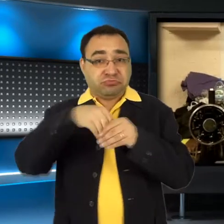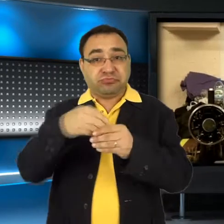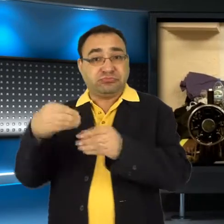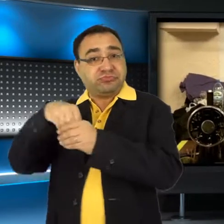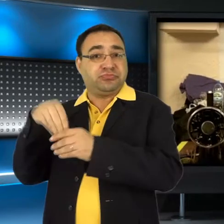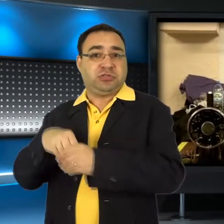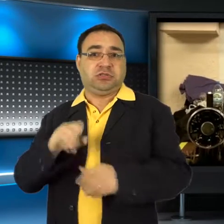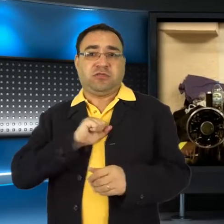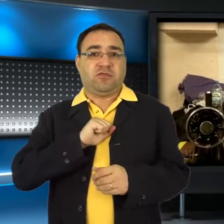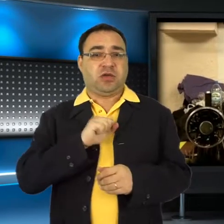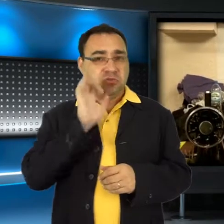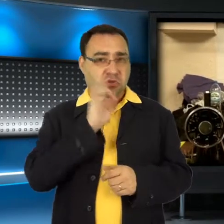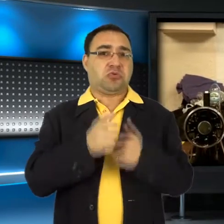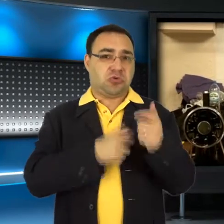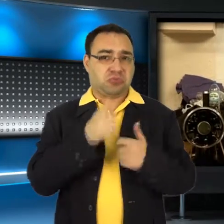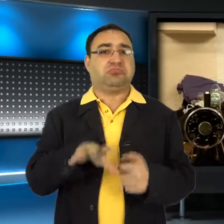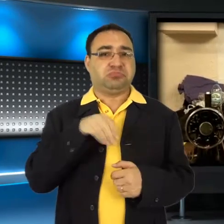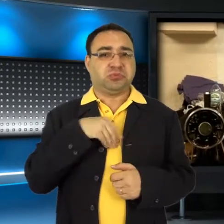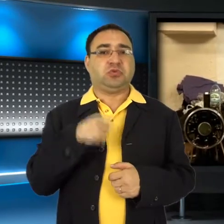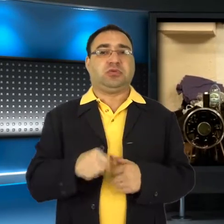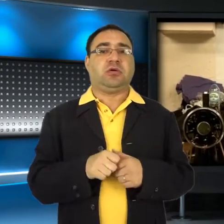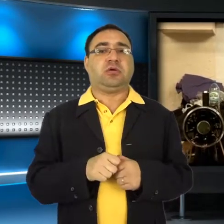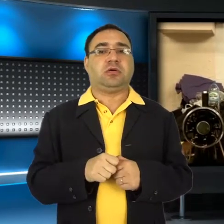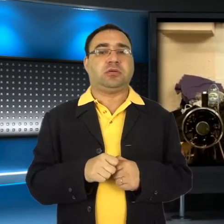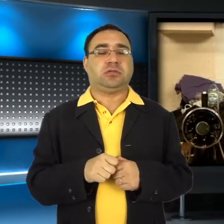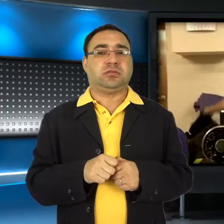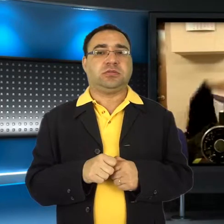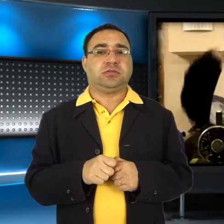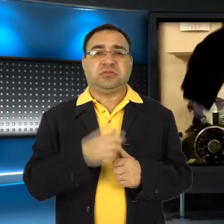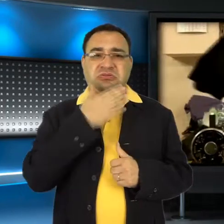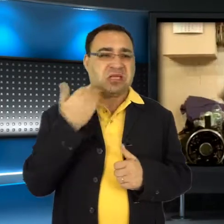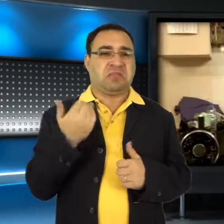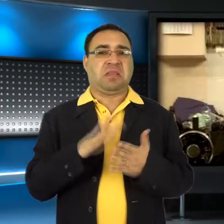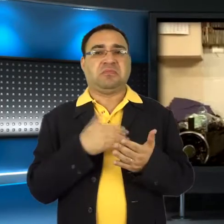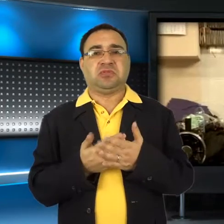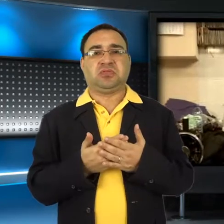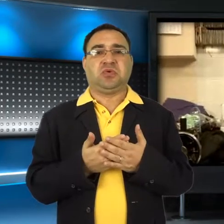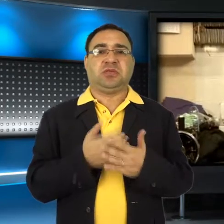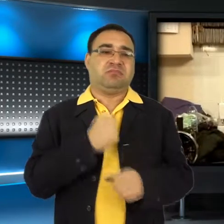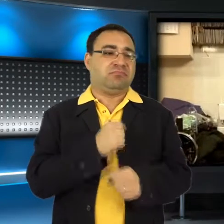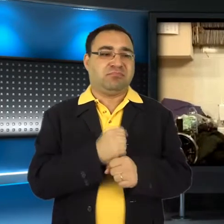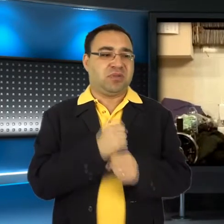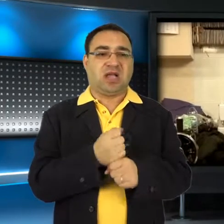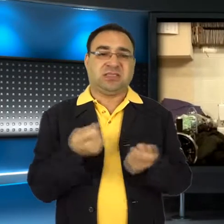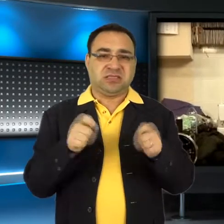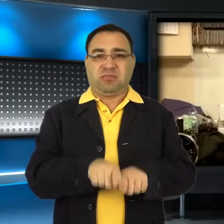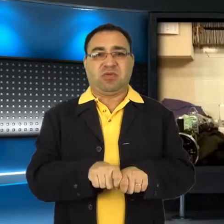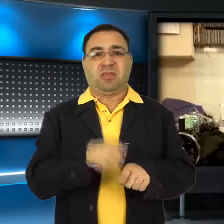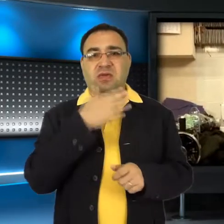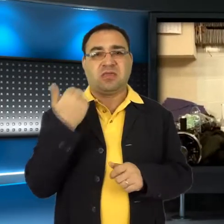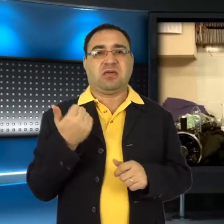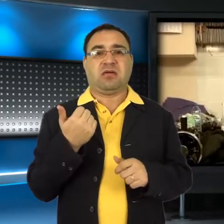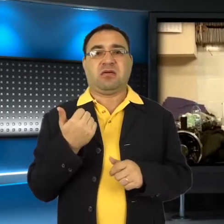mógłby się dołączyć, no to fajnie, robimy to. I właśnie to jest fajne. Jeśli się nie ma jakiejś takiej pracy